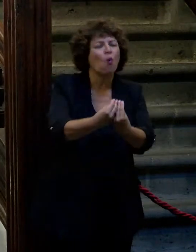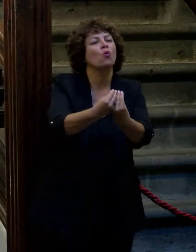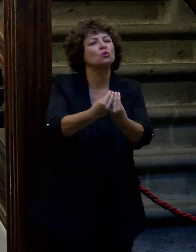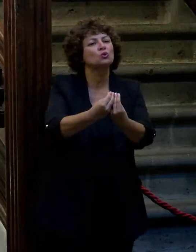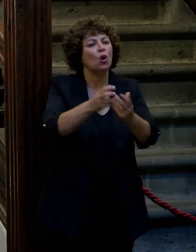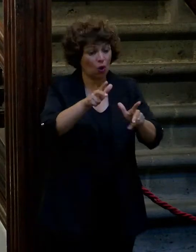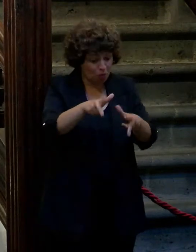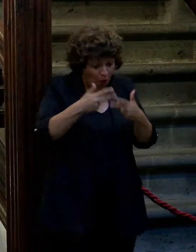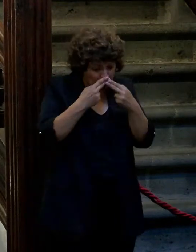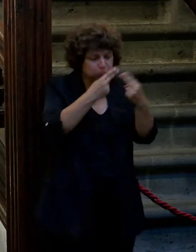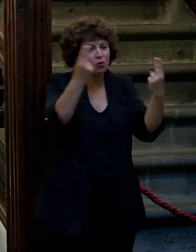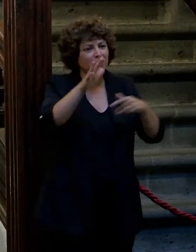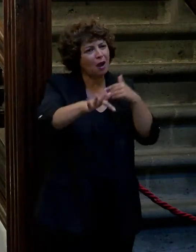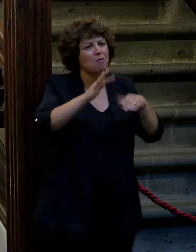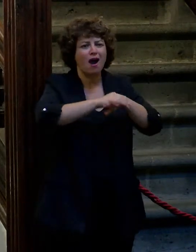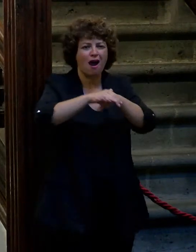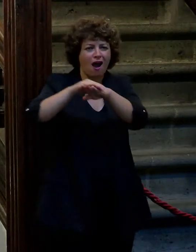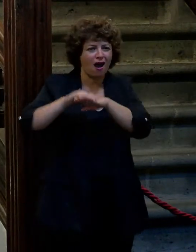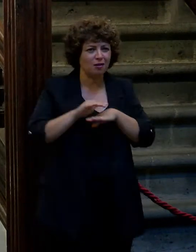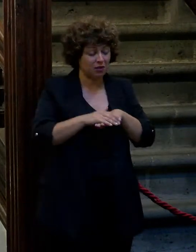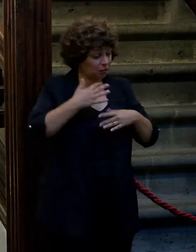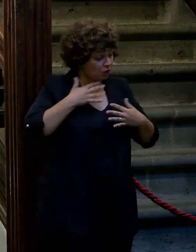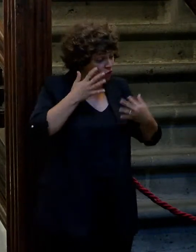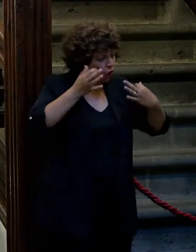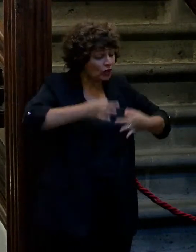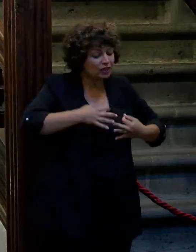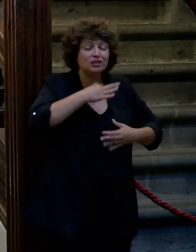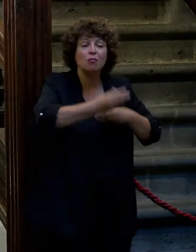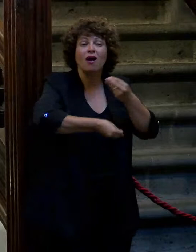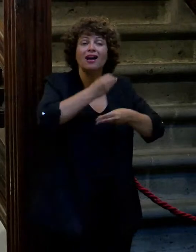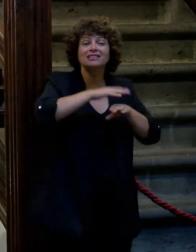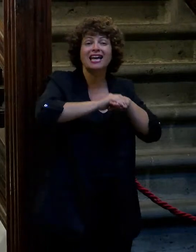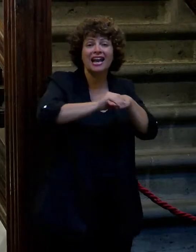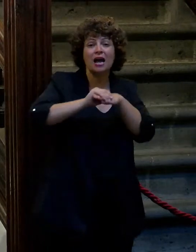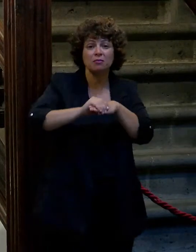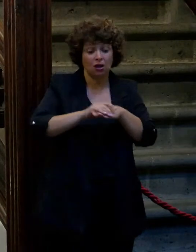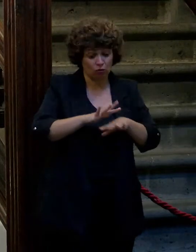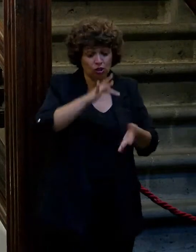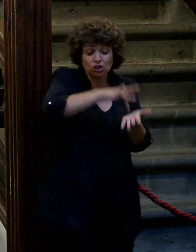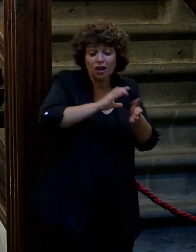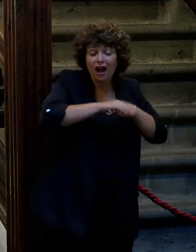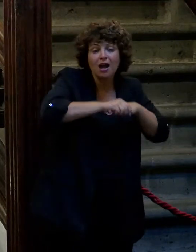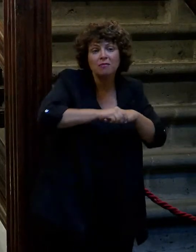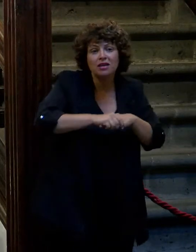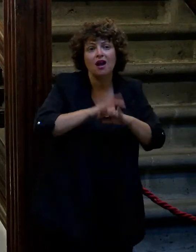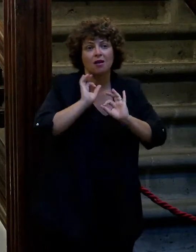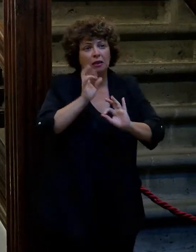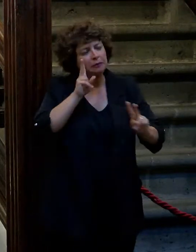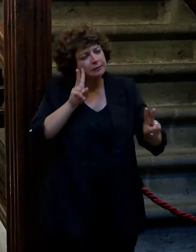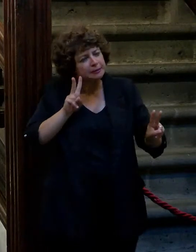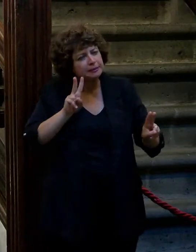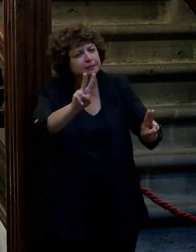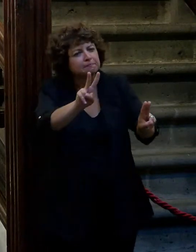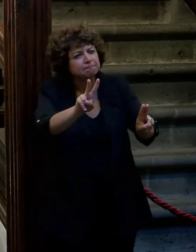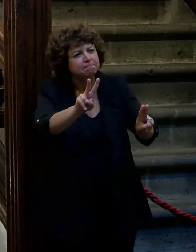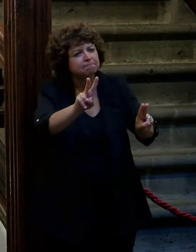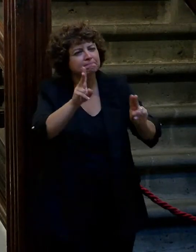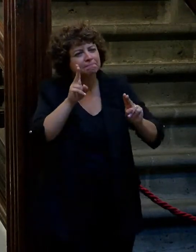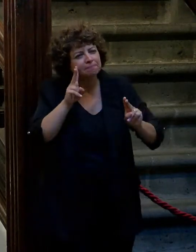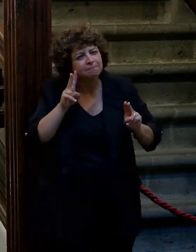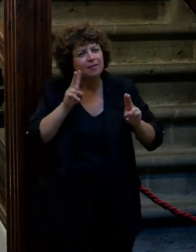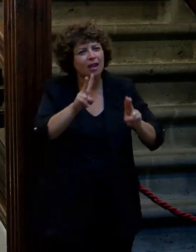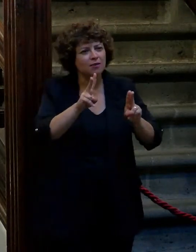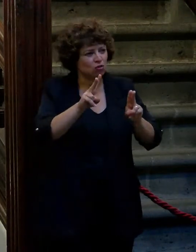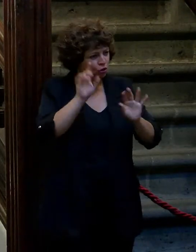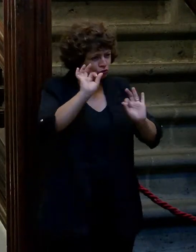como espectadora y como amiga pero yo creo que se puede ser amiga y cuando eres amiga eres amiga pero cuando lo estás viendo y lo estás viendo